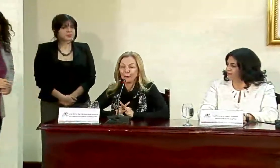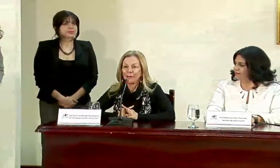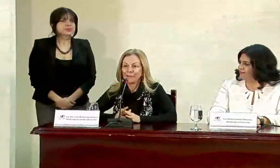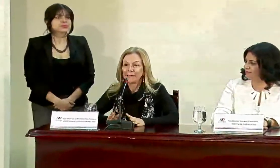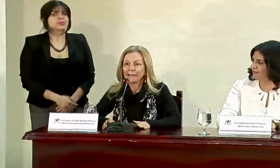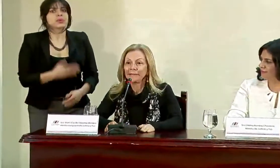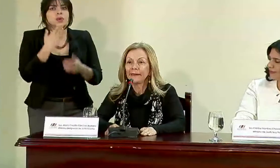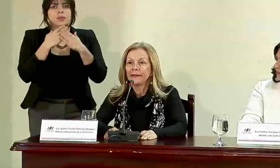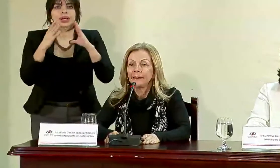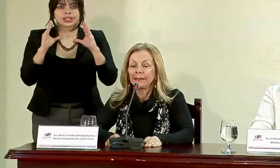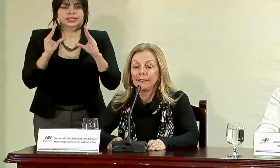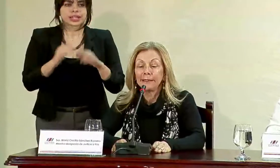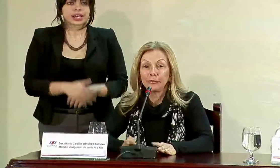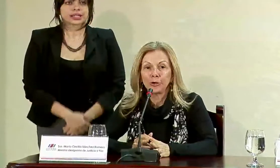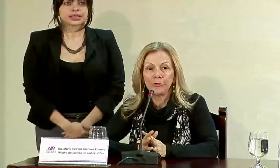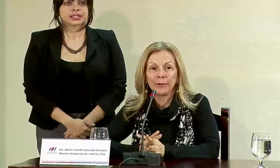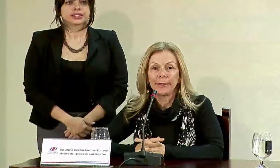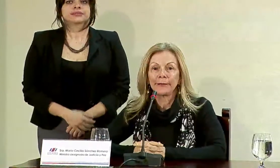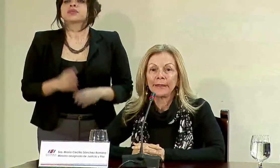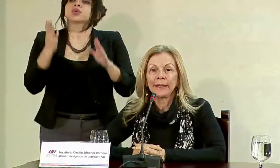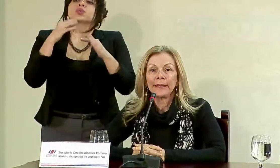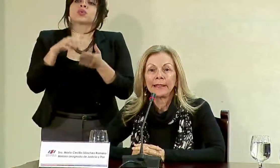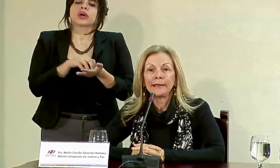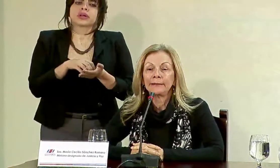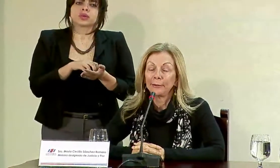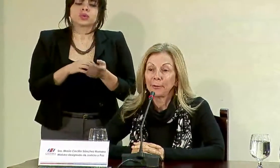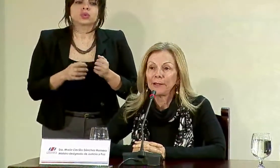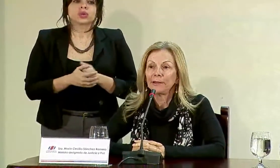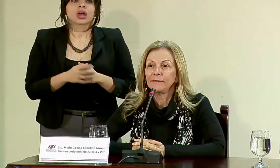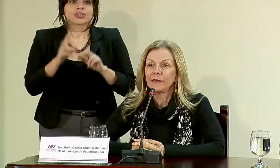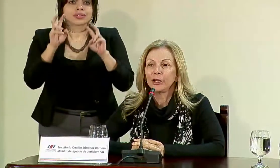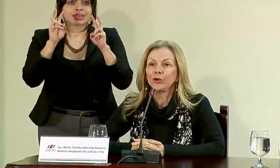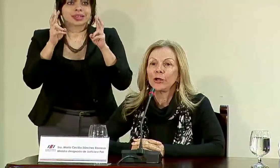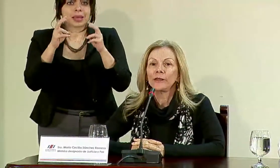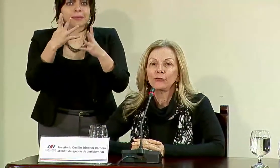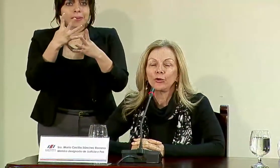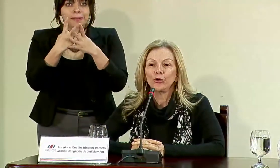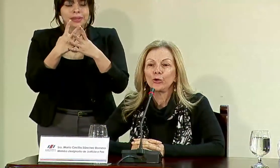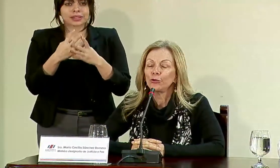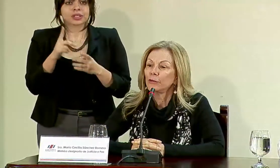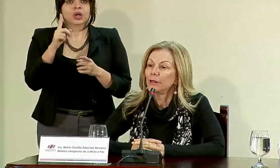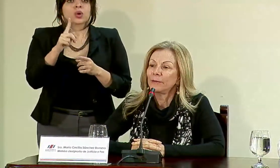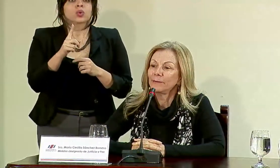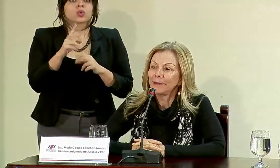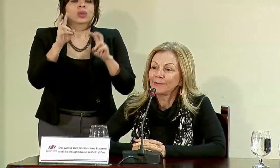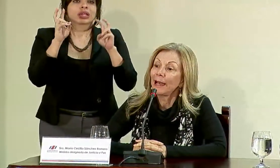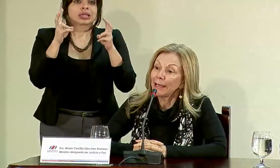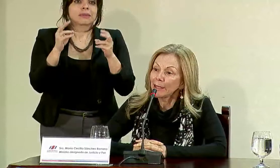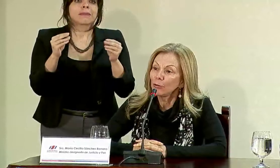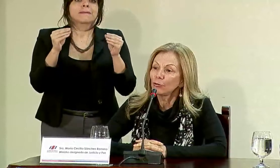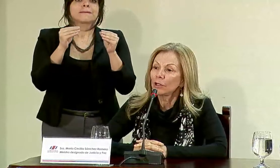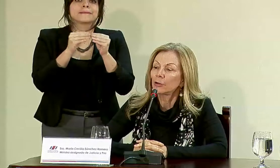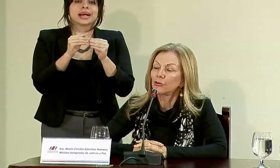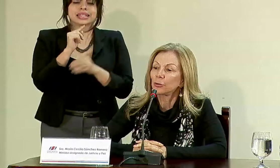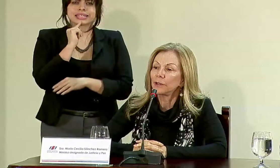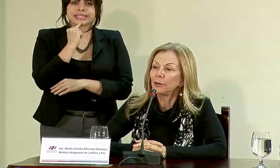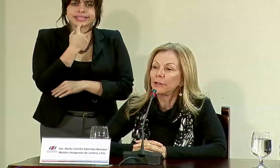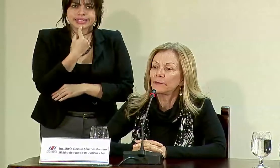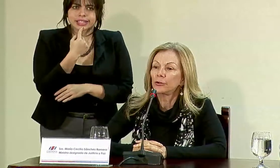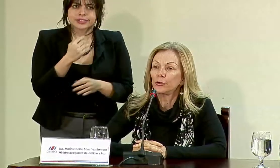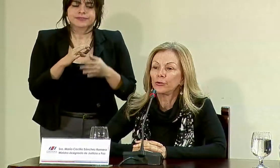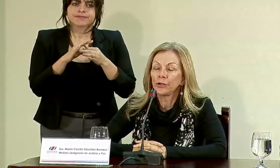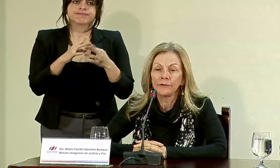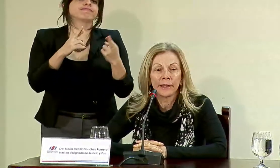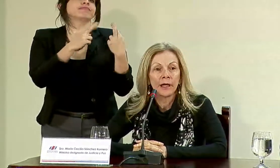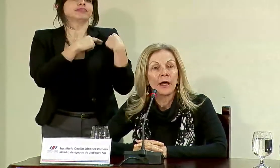Muy buenas tardes indiscutiblemente el tema penitenciario es uno de los temas más álgidos que le corresponden